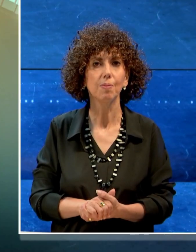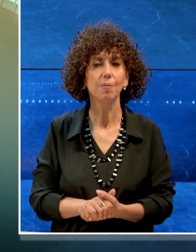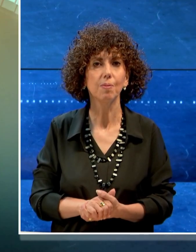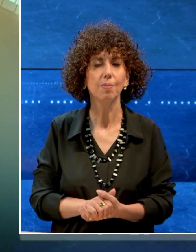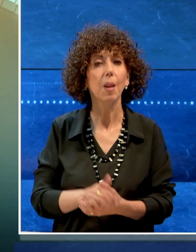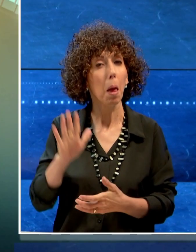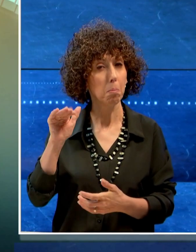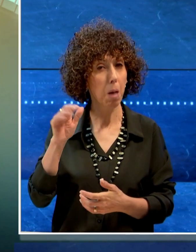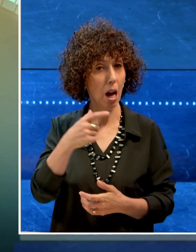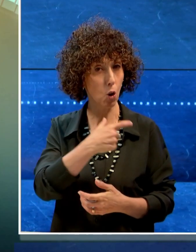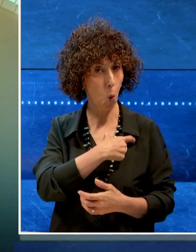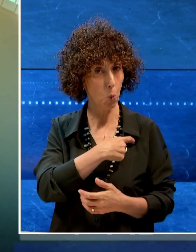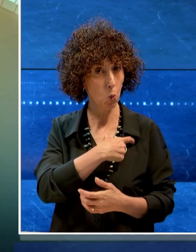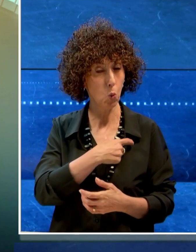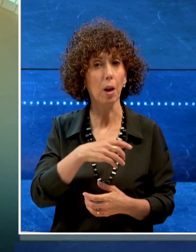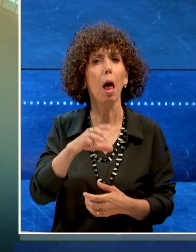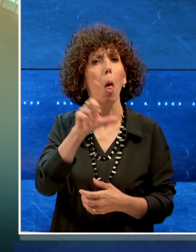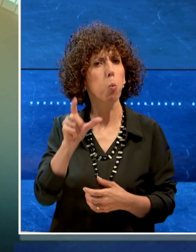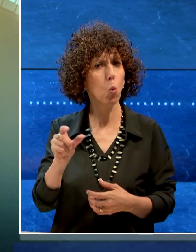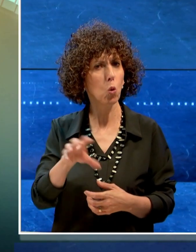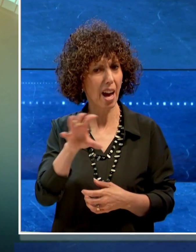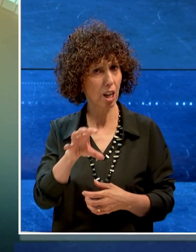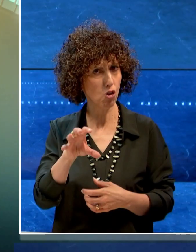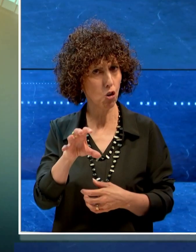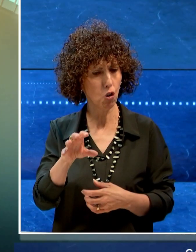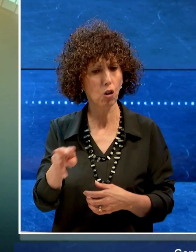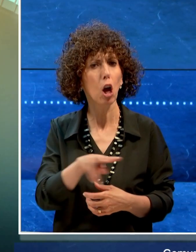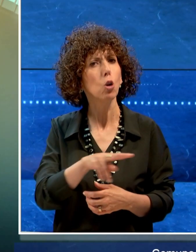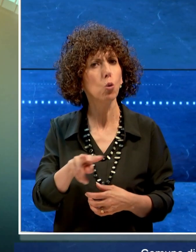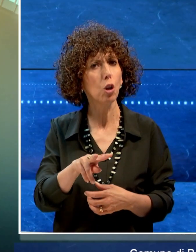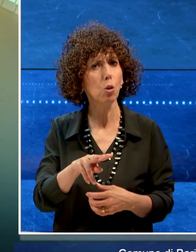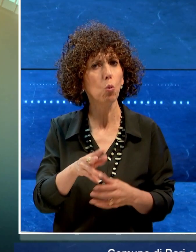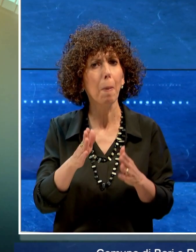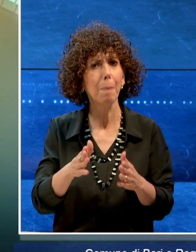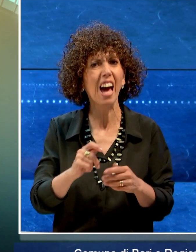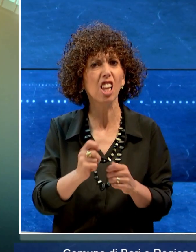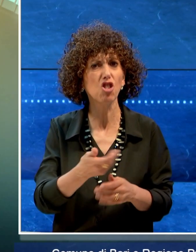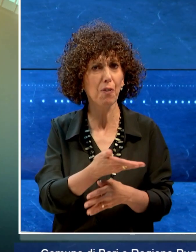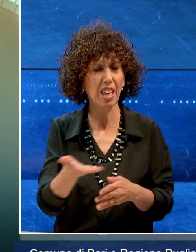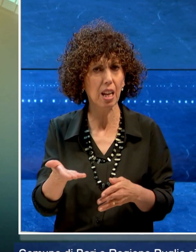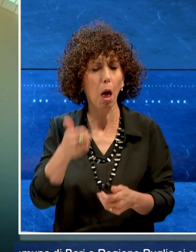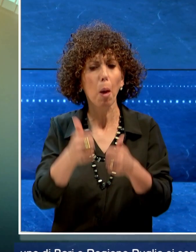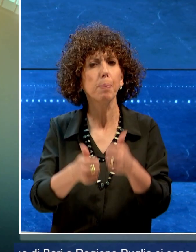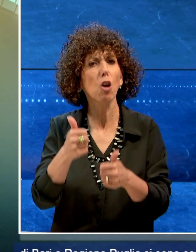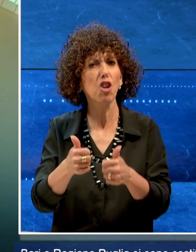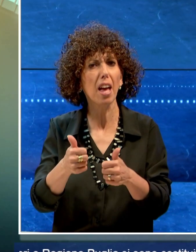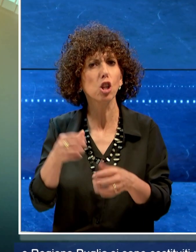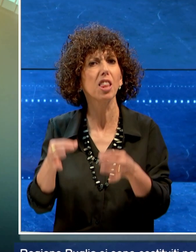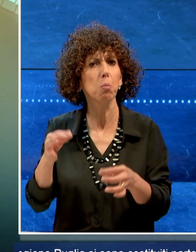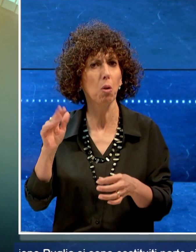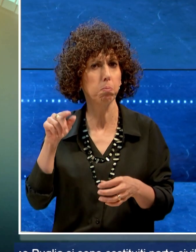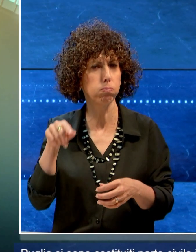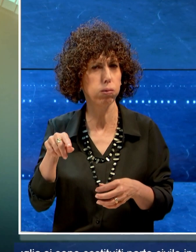Comune di Bari e Regione Puglia si sono costituiti parte civile in un processo dinanzi al Tribunale di Bari